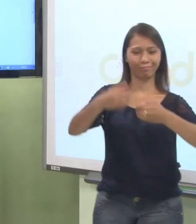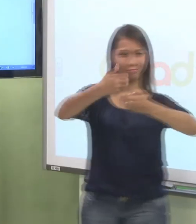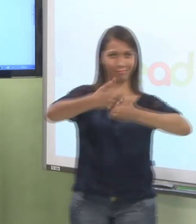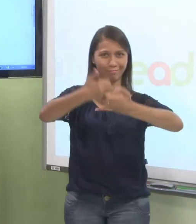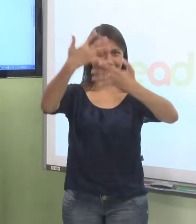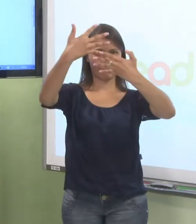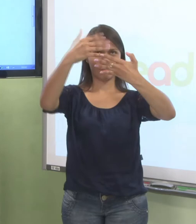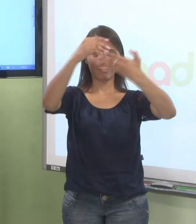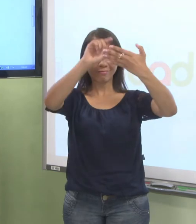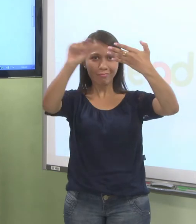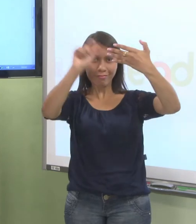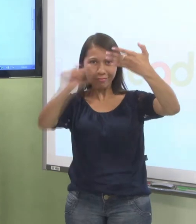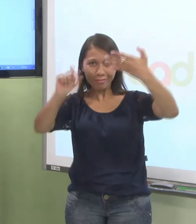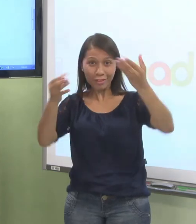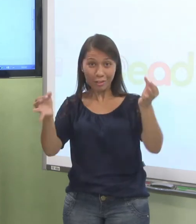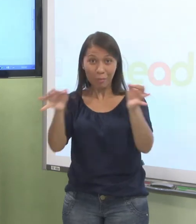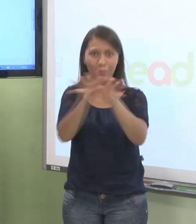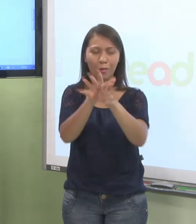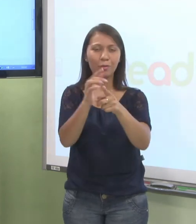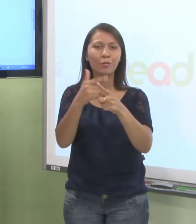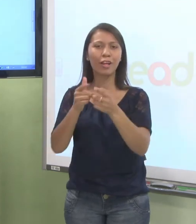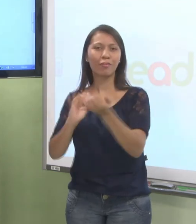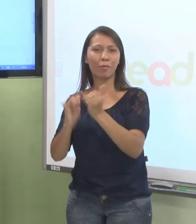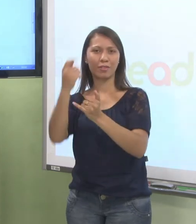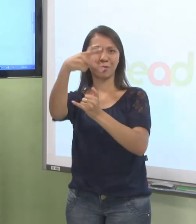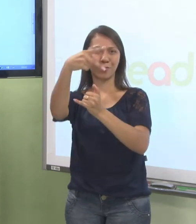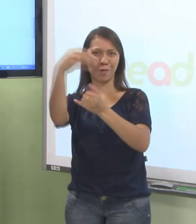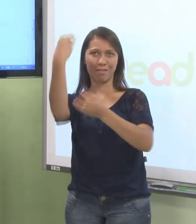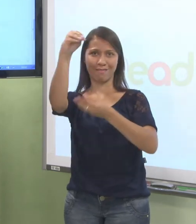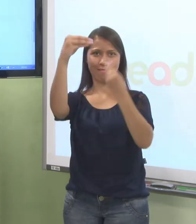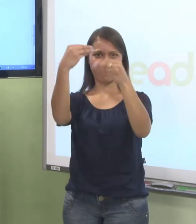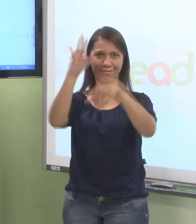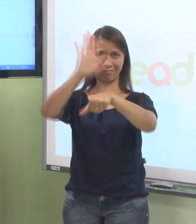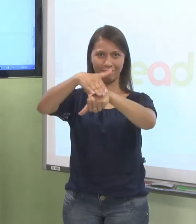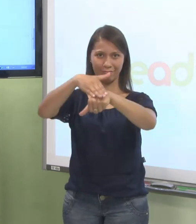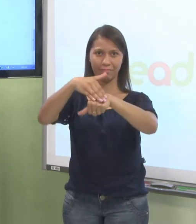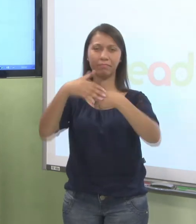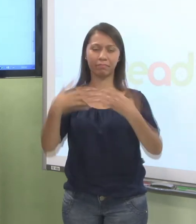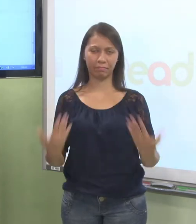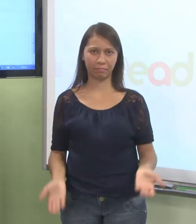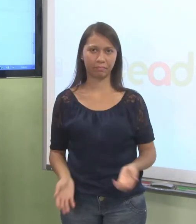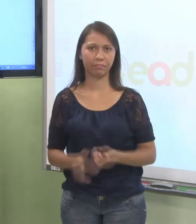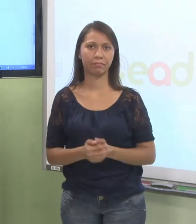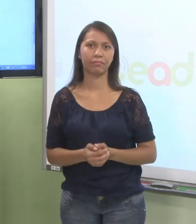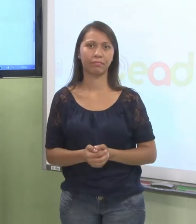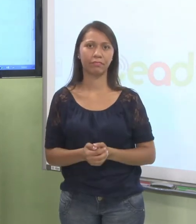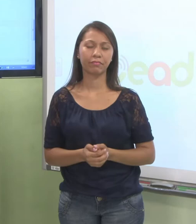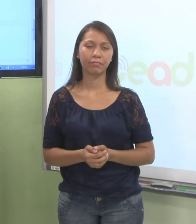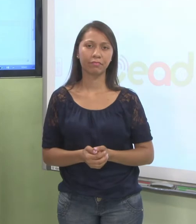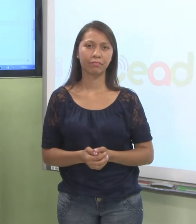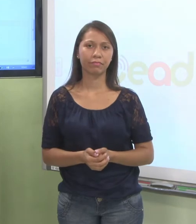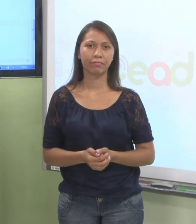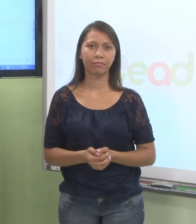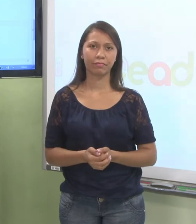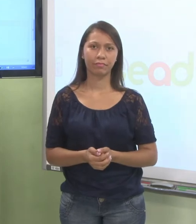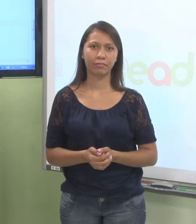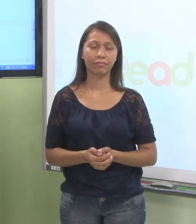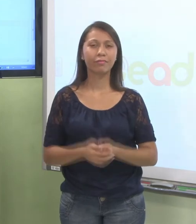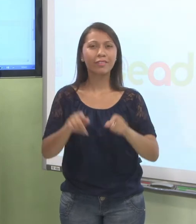Então, vamos descer, aqui já tem cidade, o país. Você pode vir adicionar uma descrição sobre você aqui,